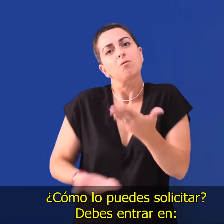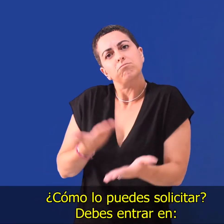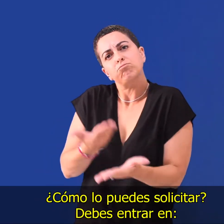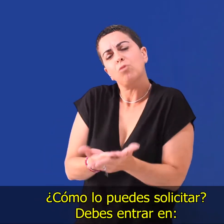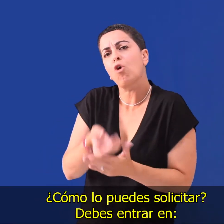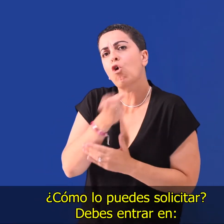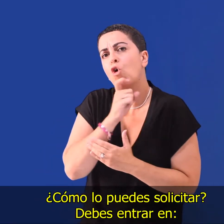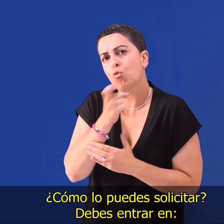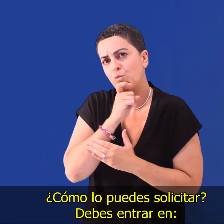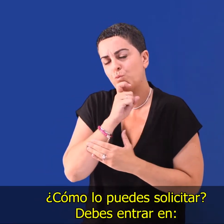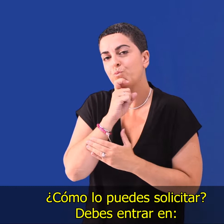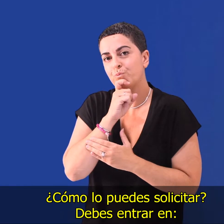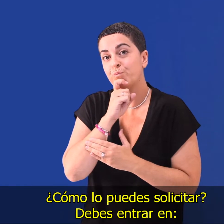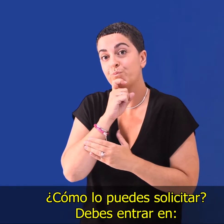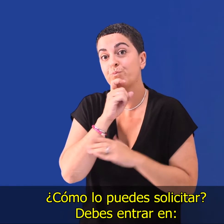¿Cómo lo puedes solicitar?